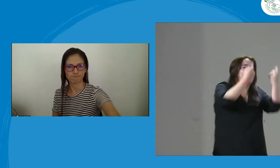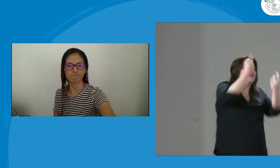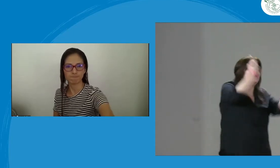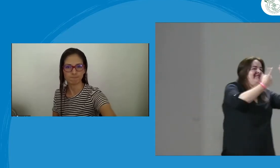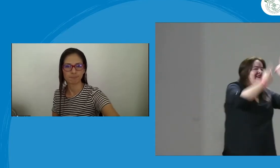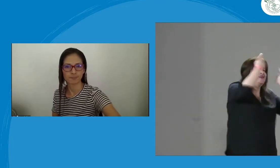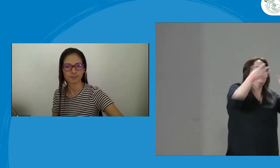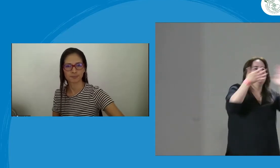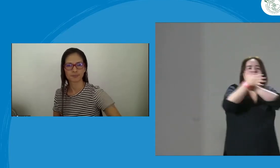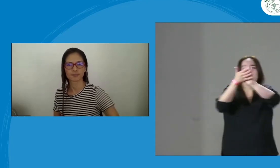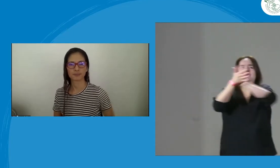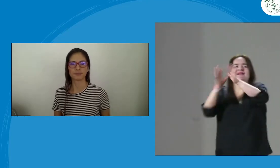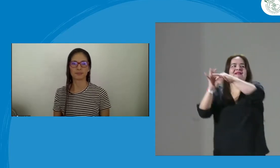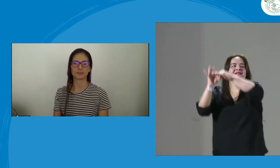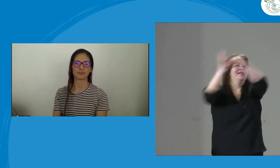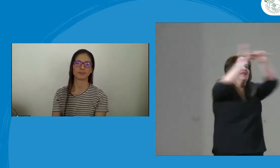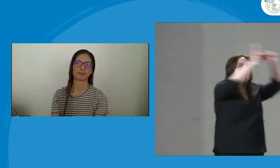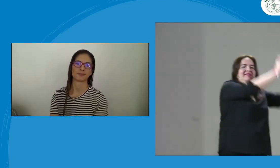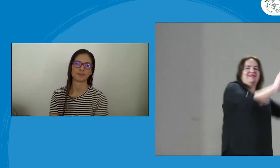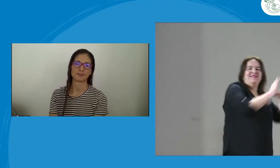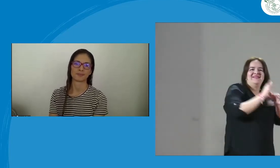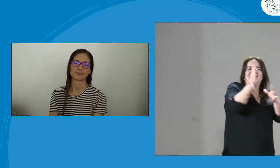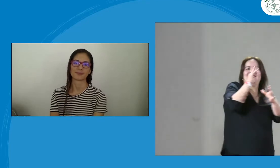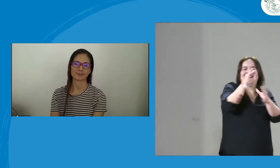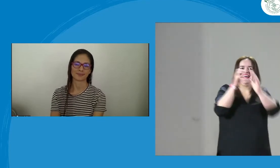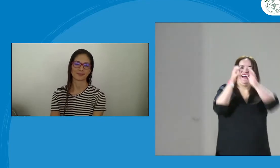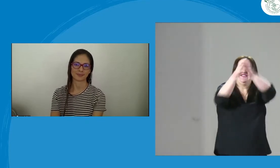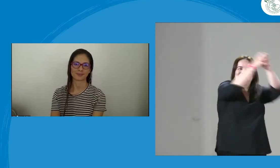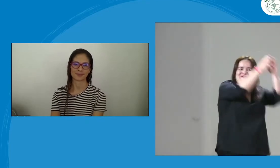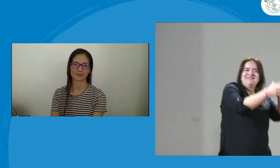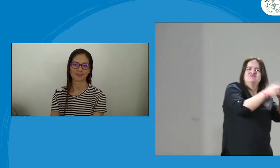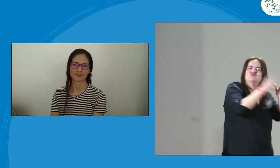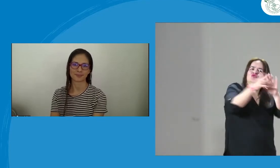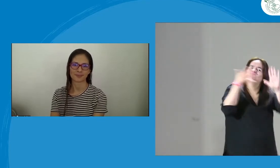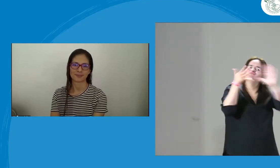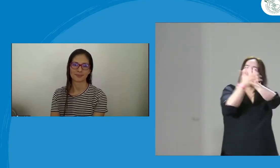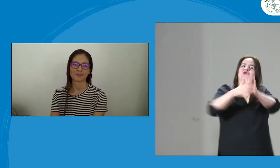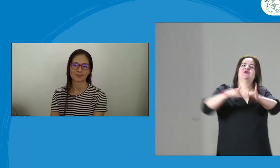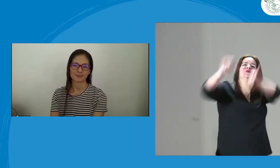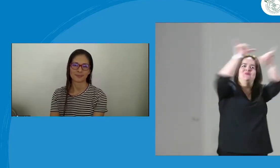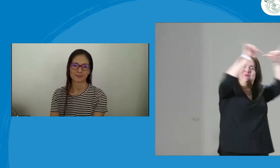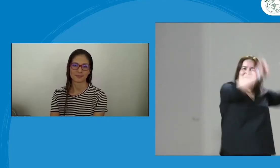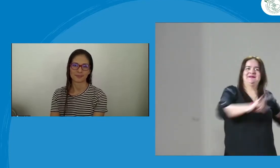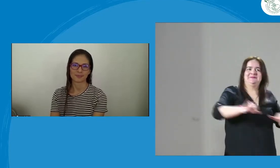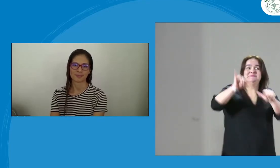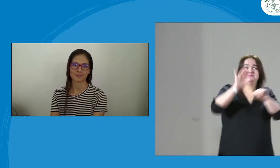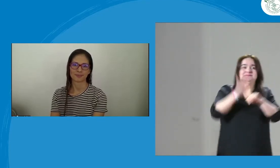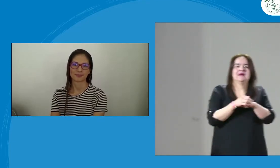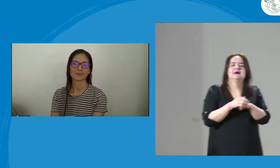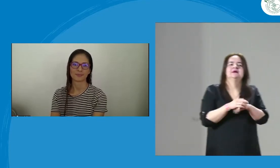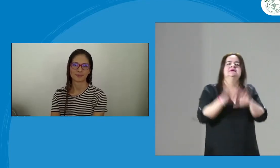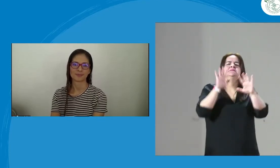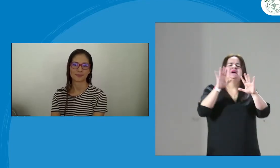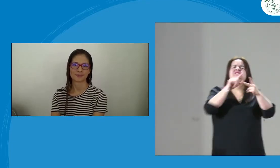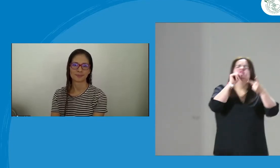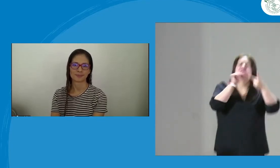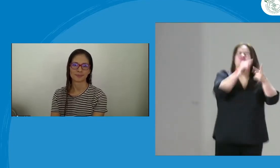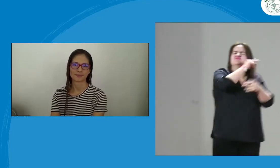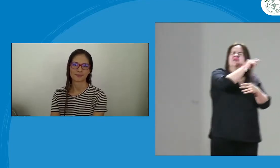y el resto de Colombia. Hay lugares, ciudades de Colombia que aún no se tienen estas asociaciones, no se tienen estos talleres